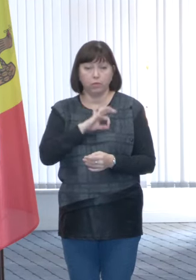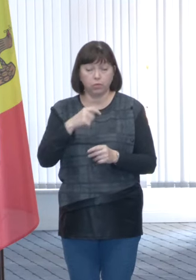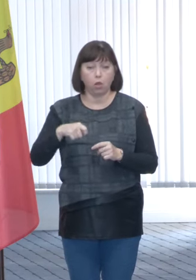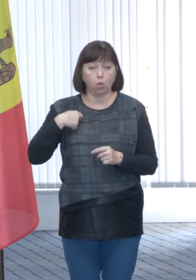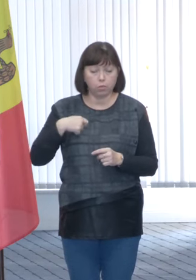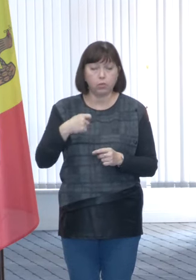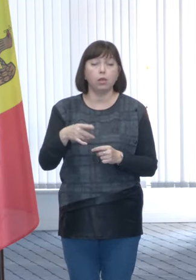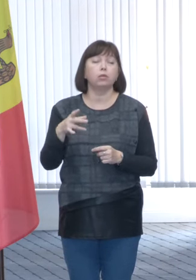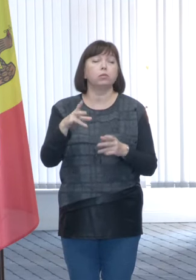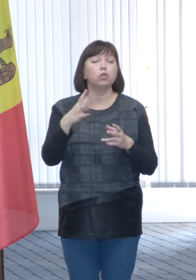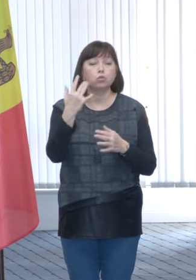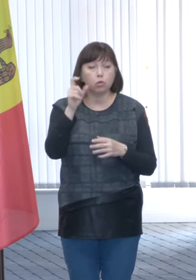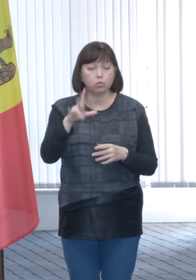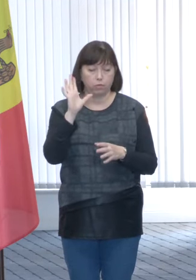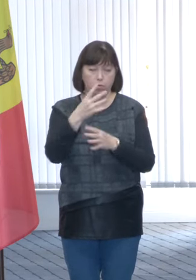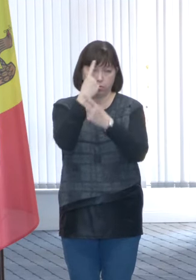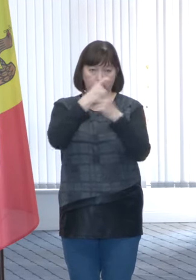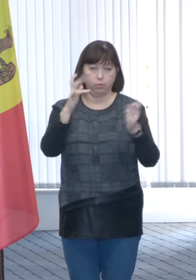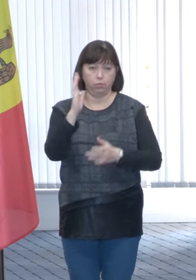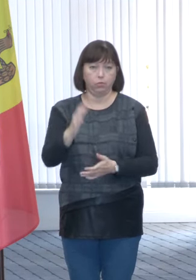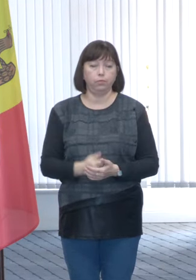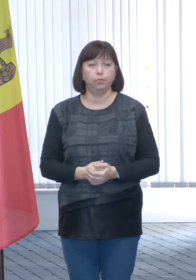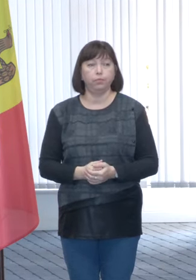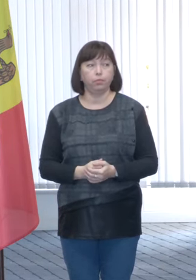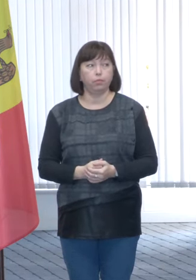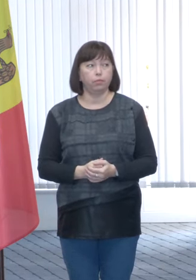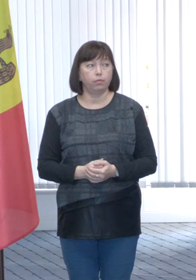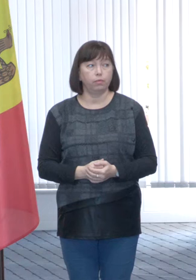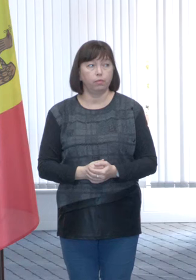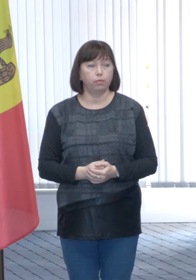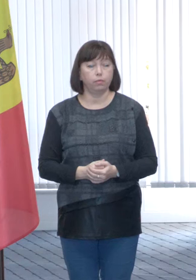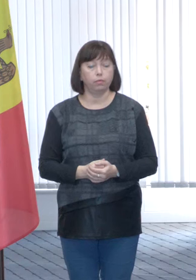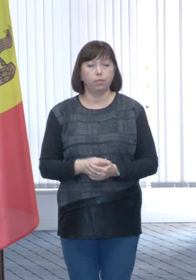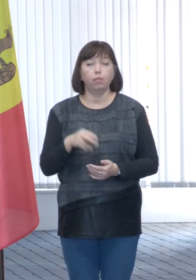cifre vor fi comunicate mă răspuns la această